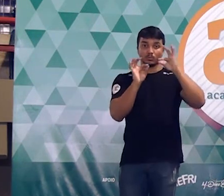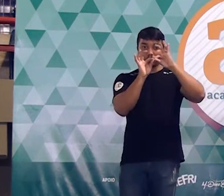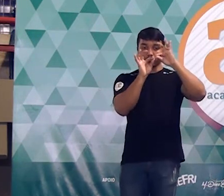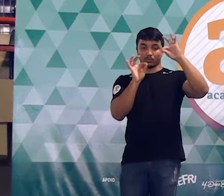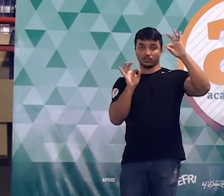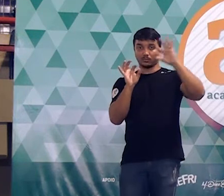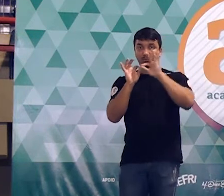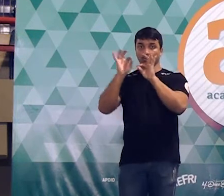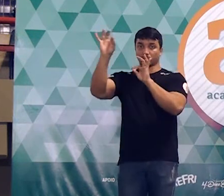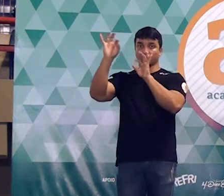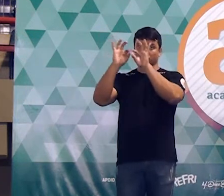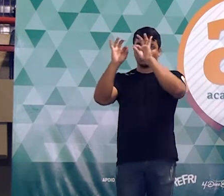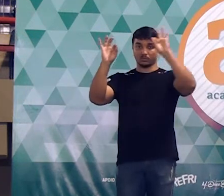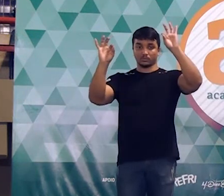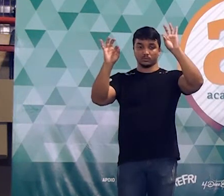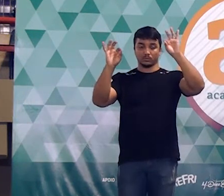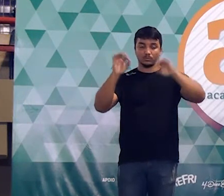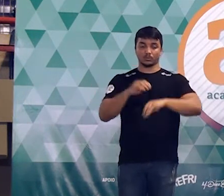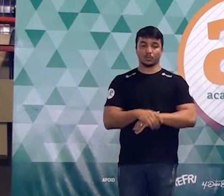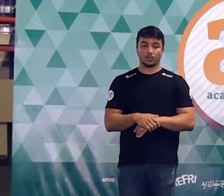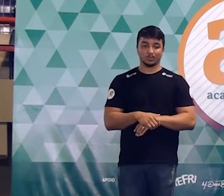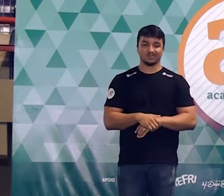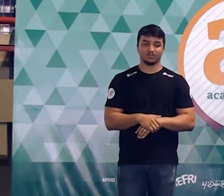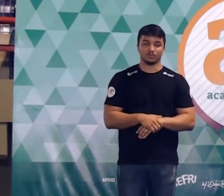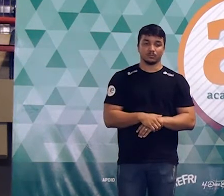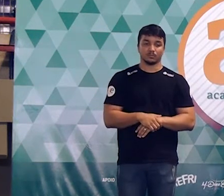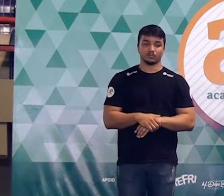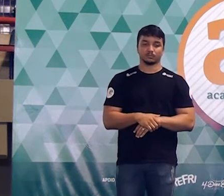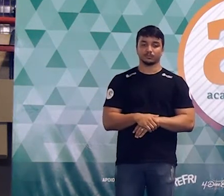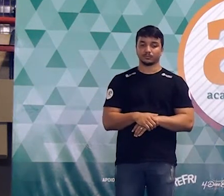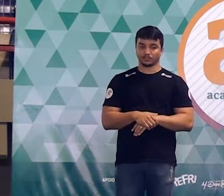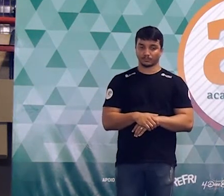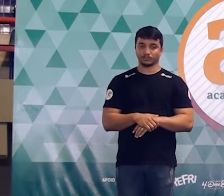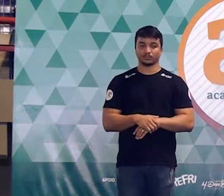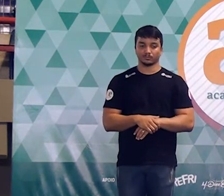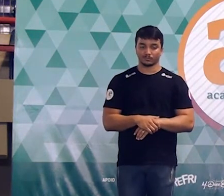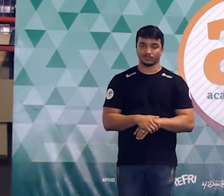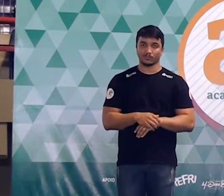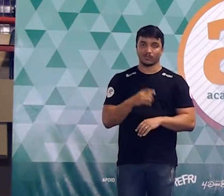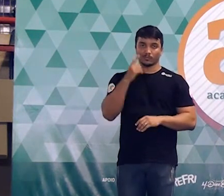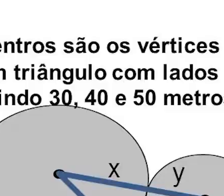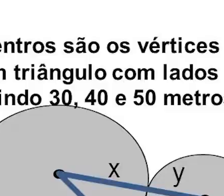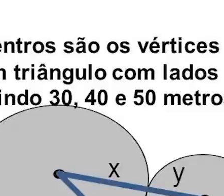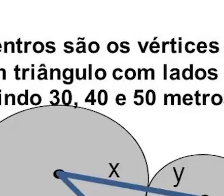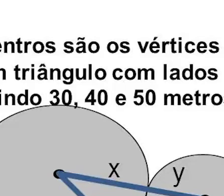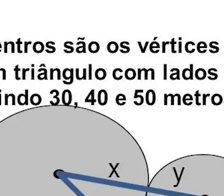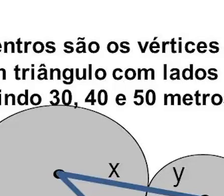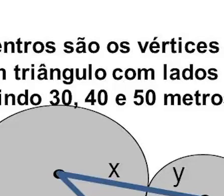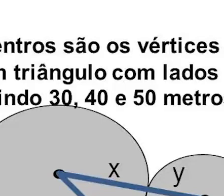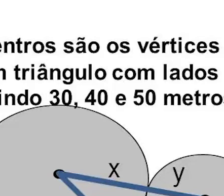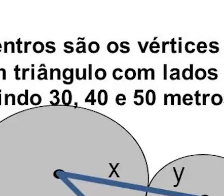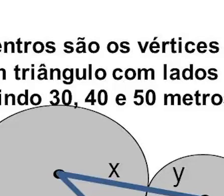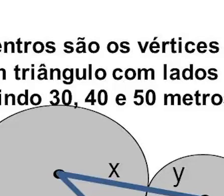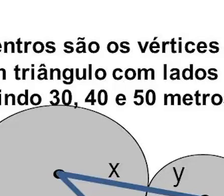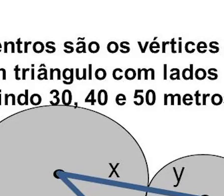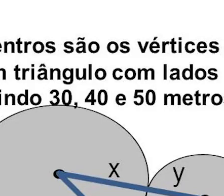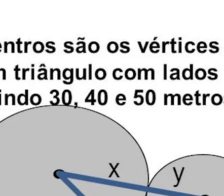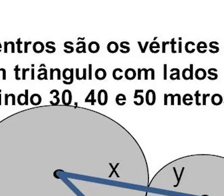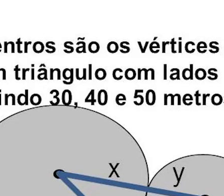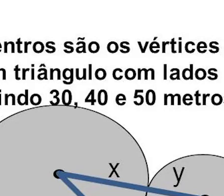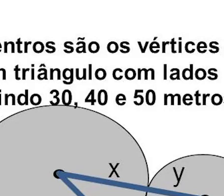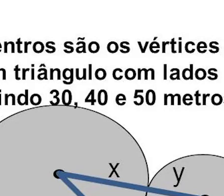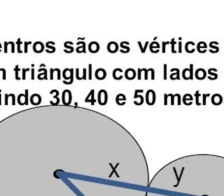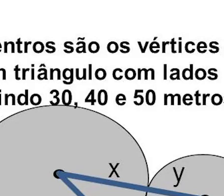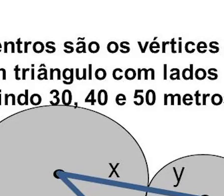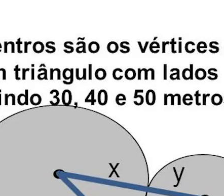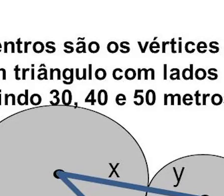30, 40 e 50 então olha só como é que a gente vai fazer agora eu vou pegar os três círculos vou